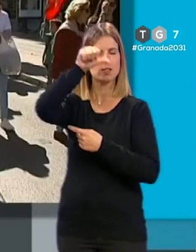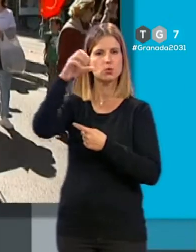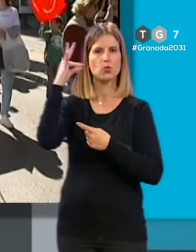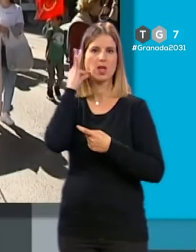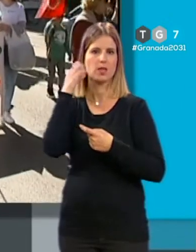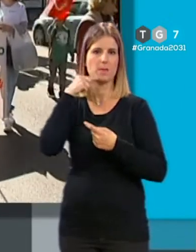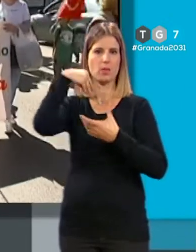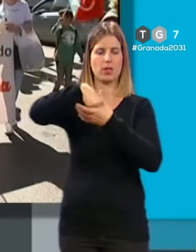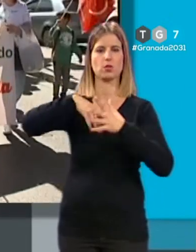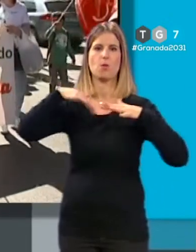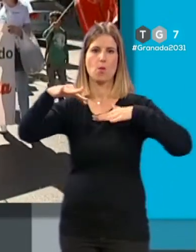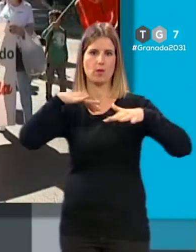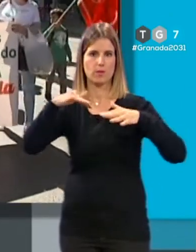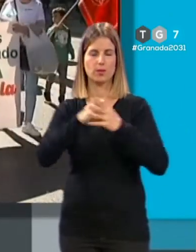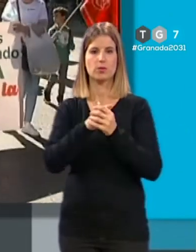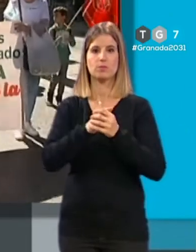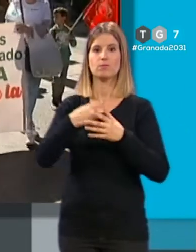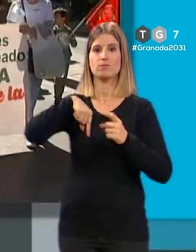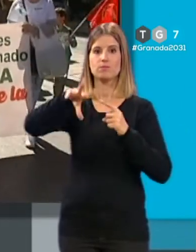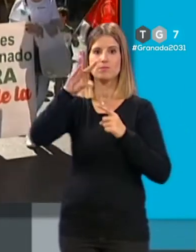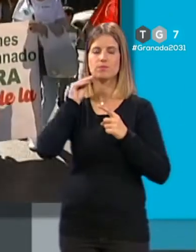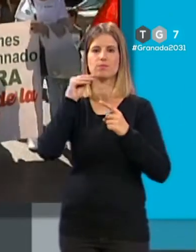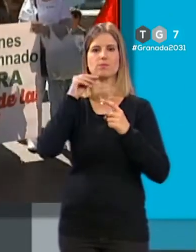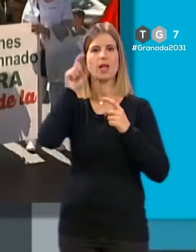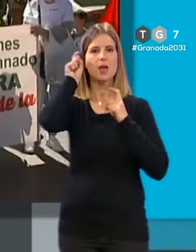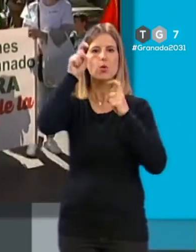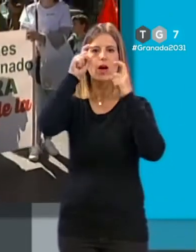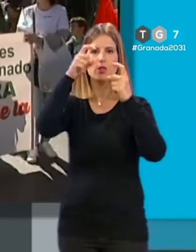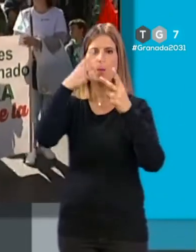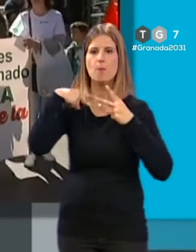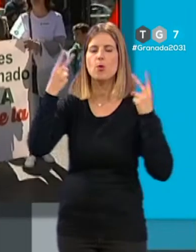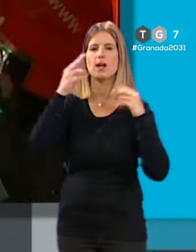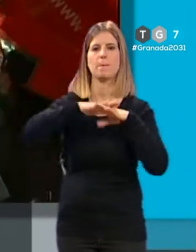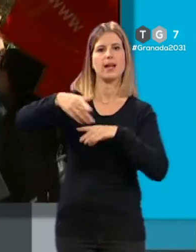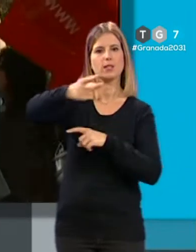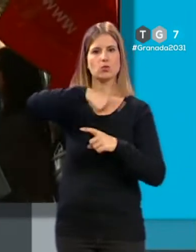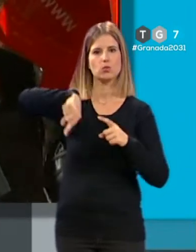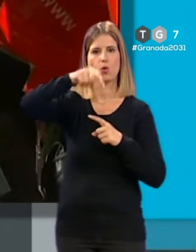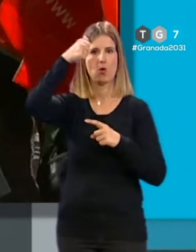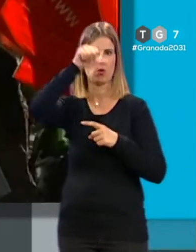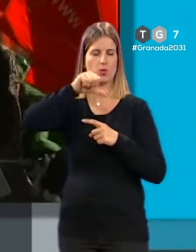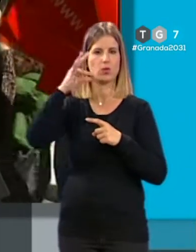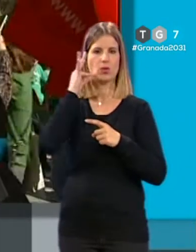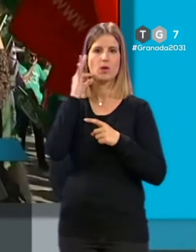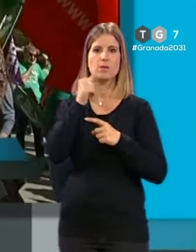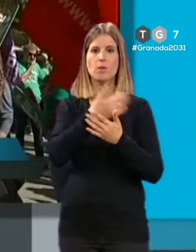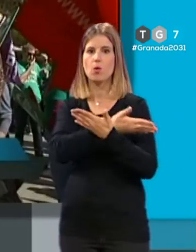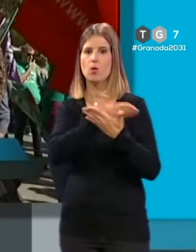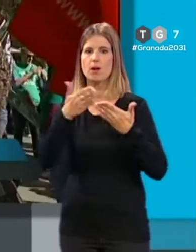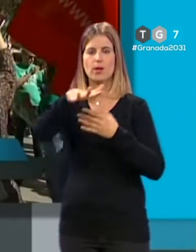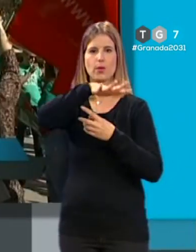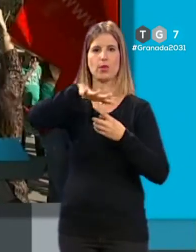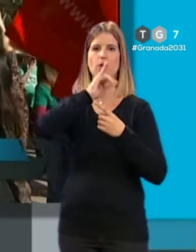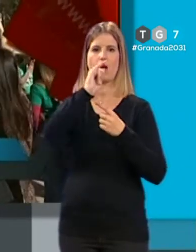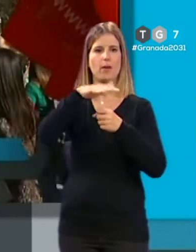Movimiento. Nosotros entendemos que la educación pública es una educación de todos y para todos y que está en cualquier rincón de la